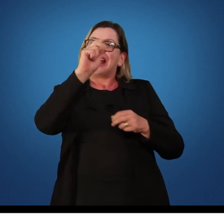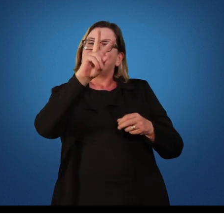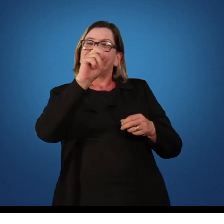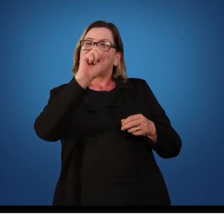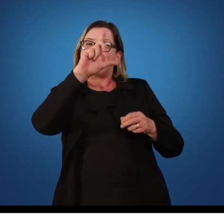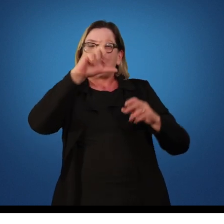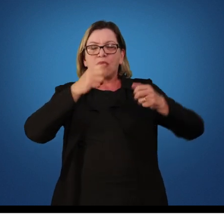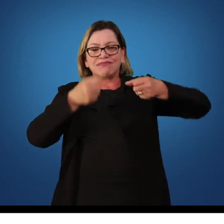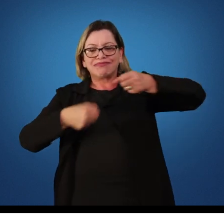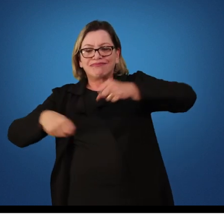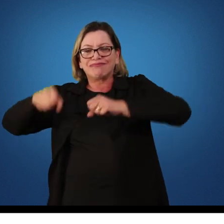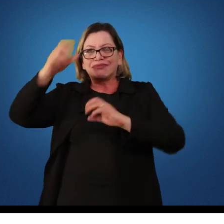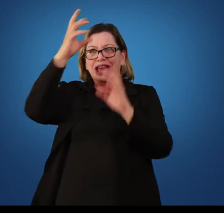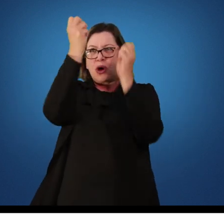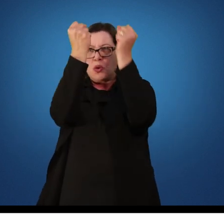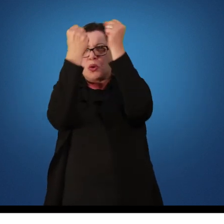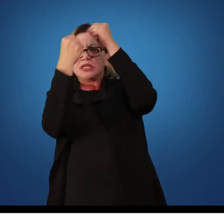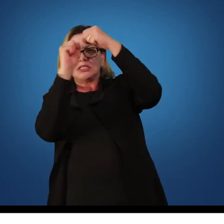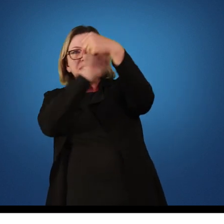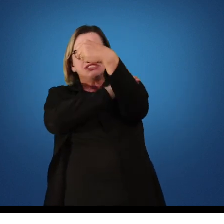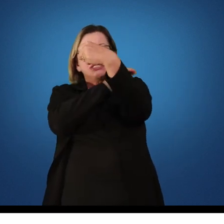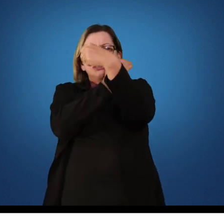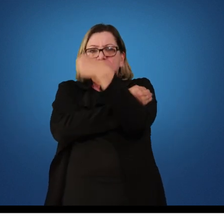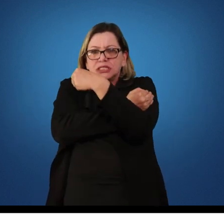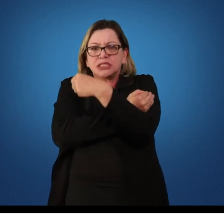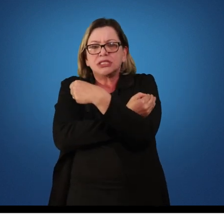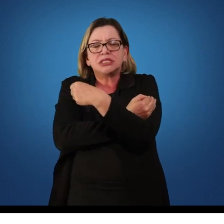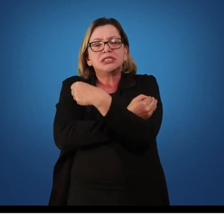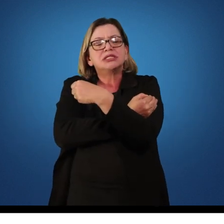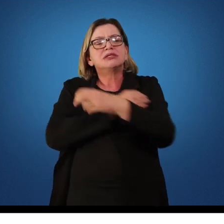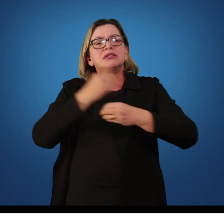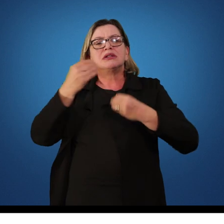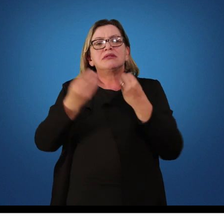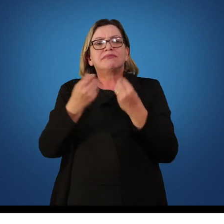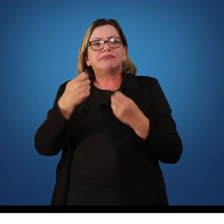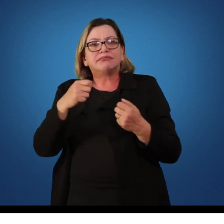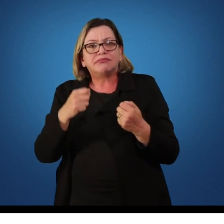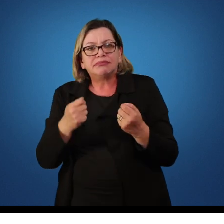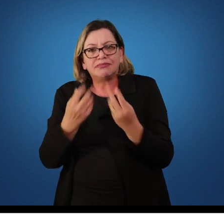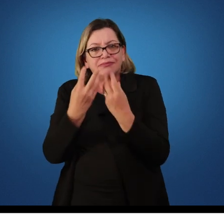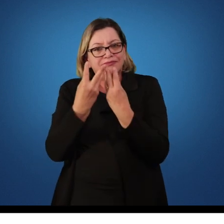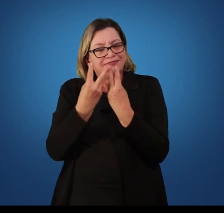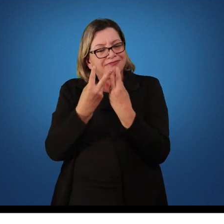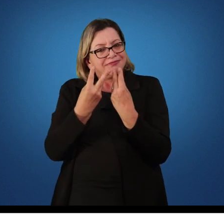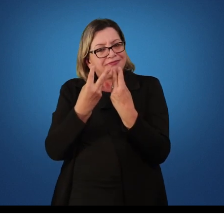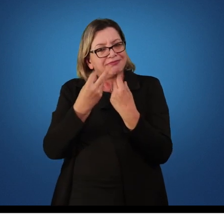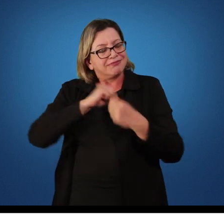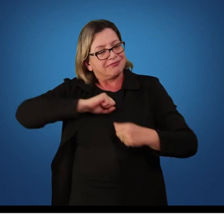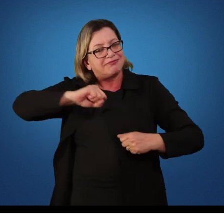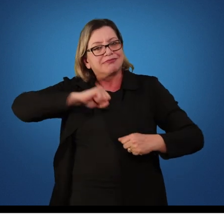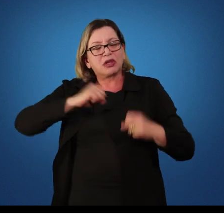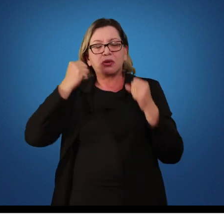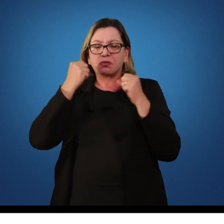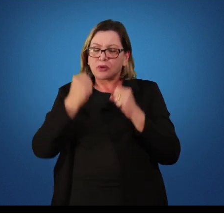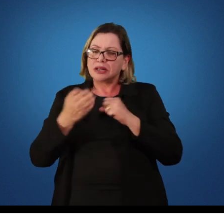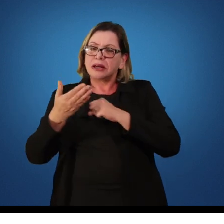argolas. Então, a força, ela é uma capacidade que serve de base para muitas habilidades.